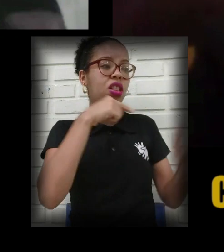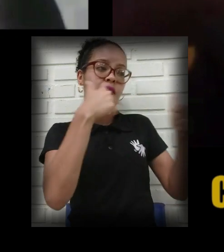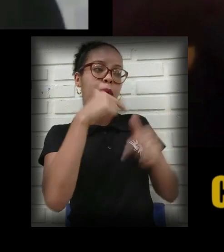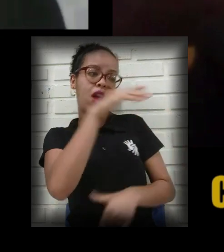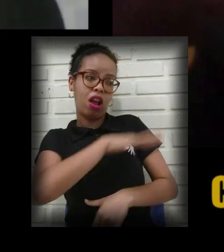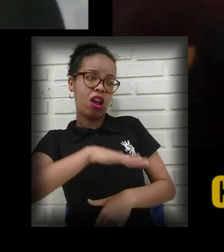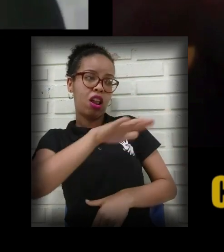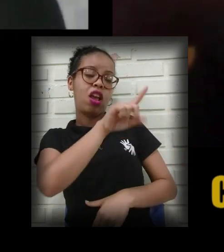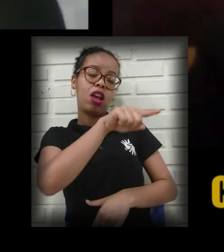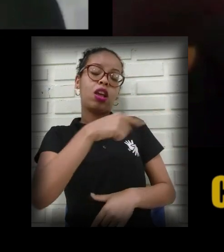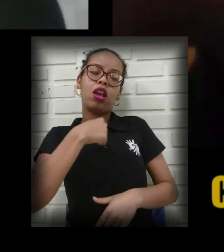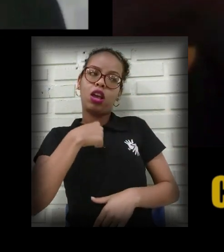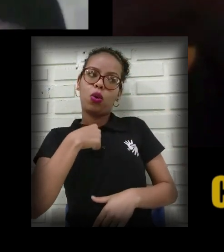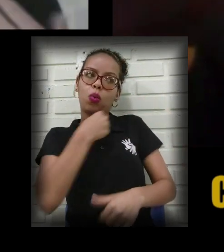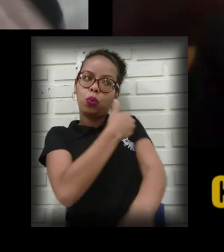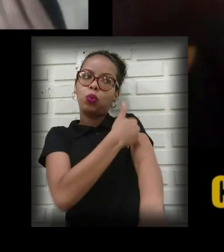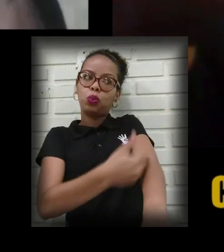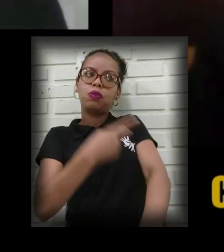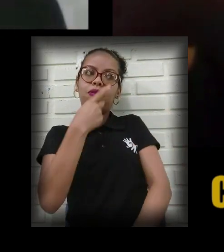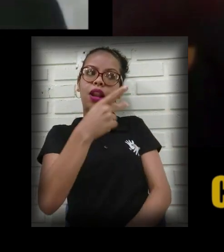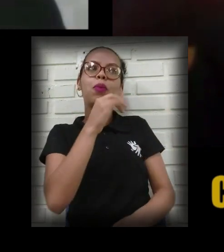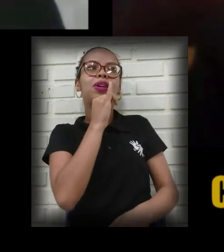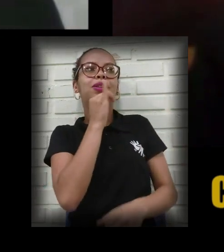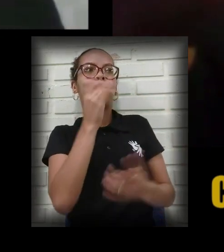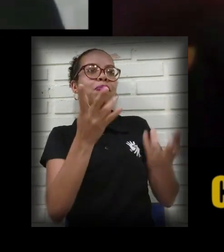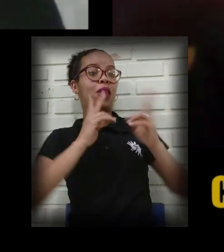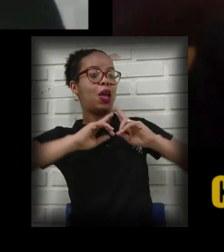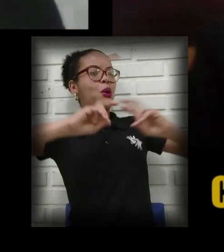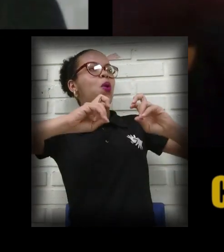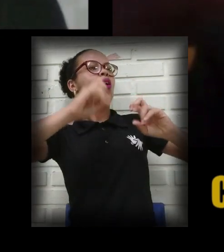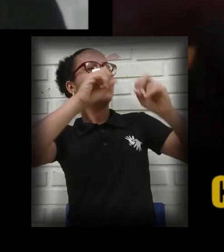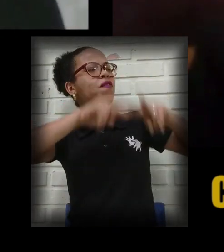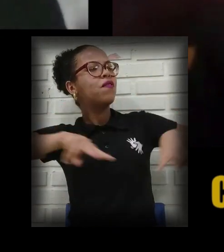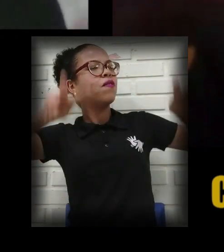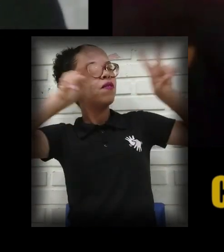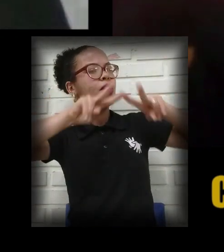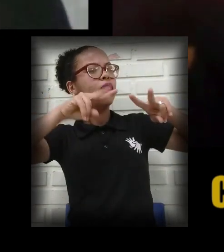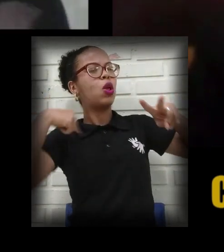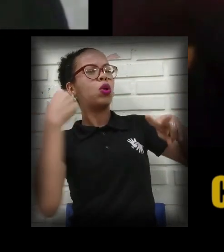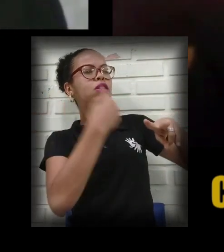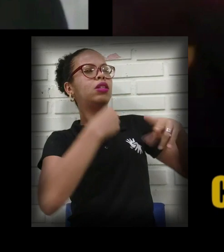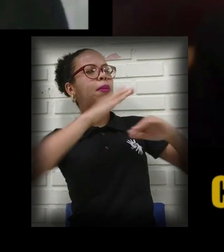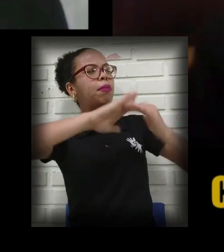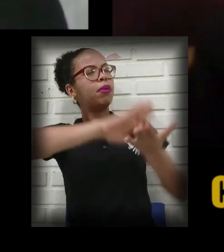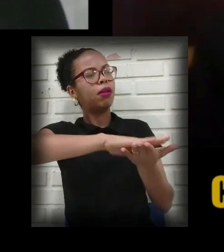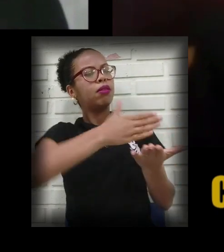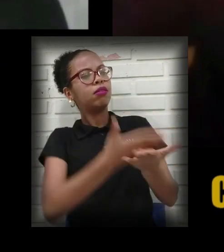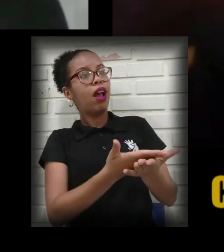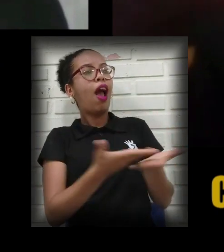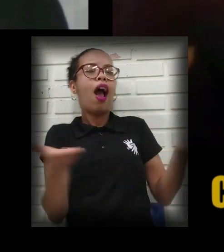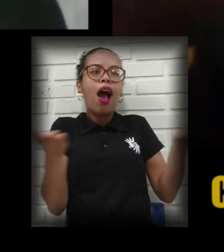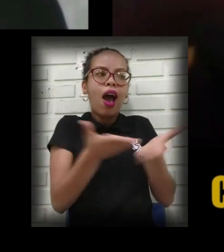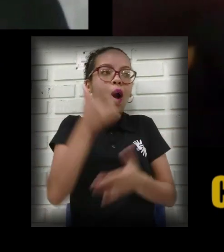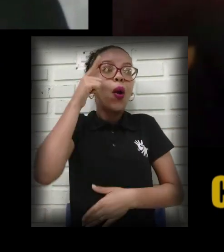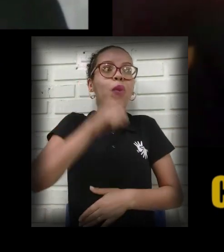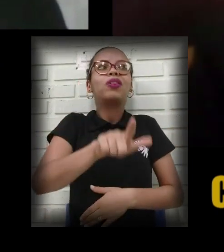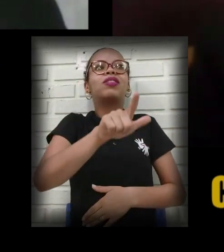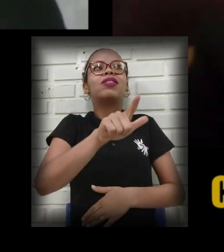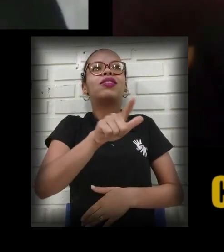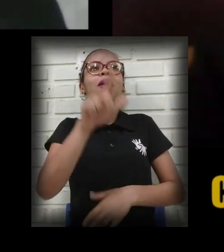eu costumo dizer que é a questão do reconhecimento, né? A visibilidade. Estamos conquistando agora, né? Uma visibilidade